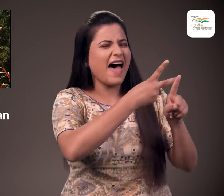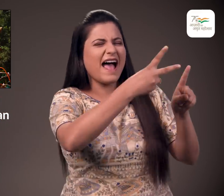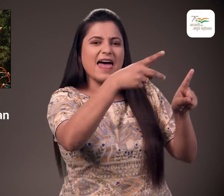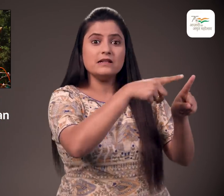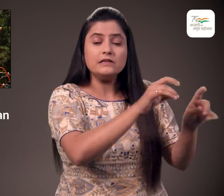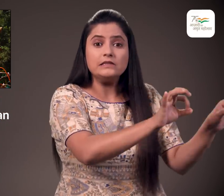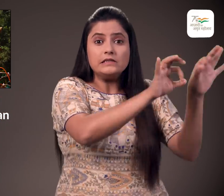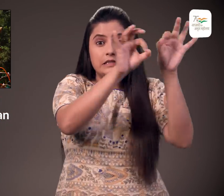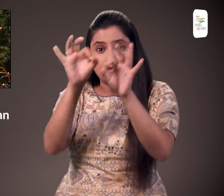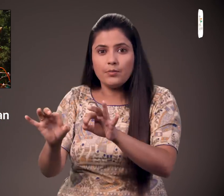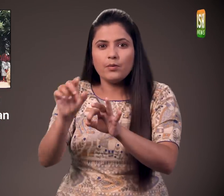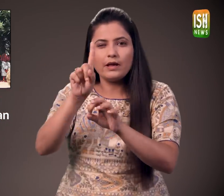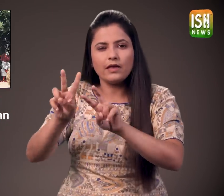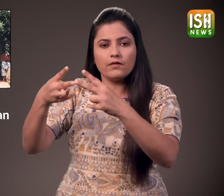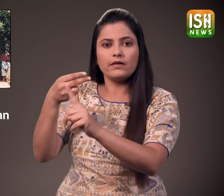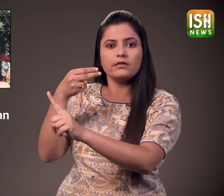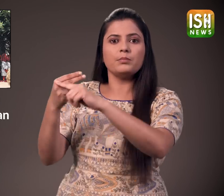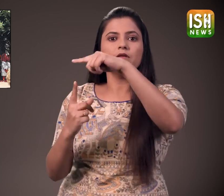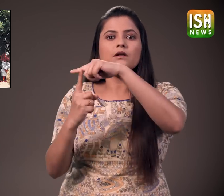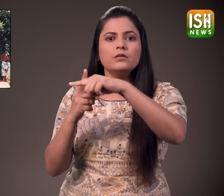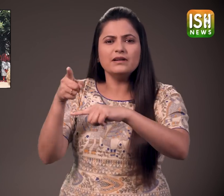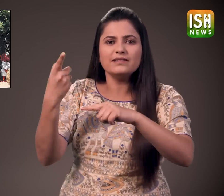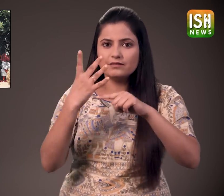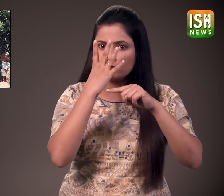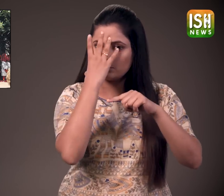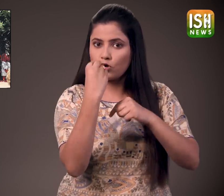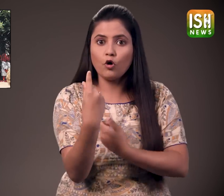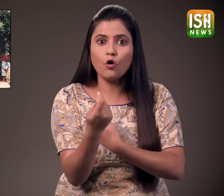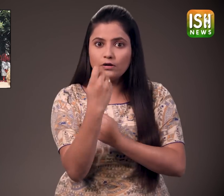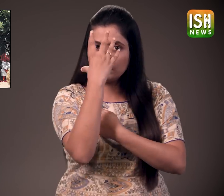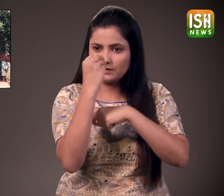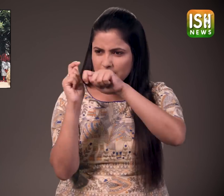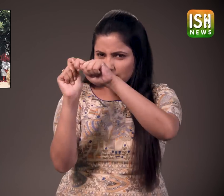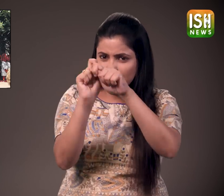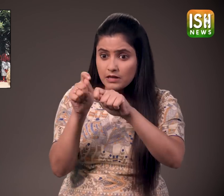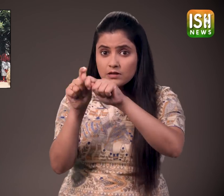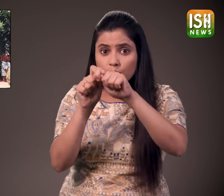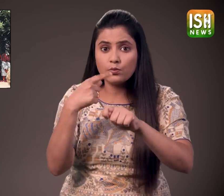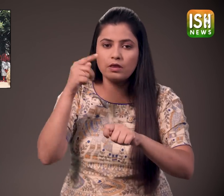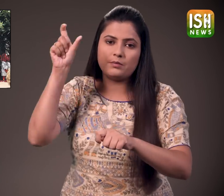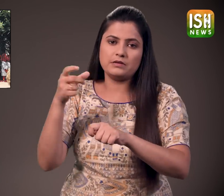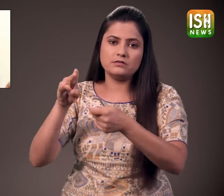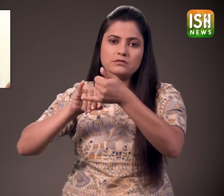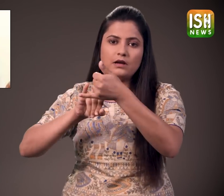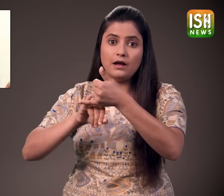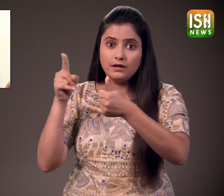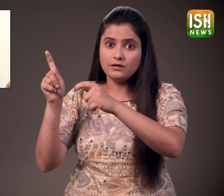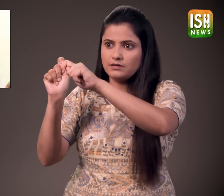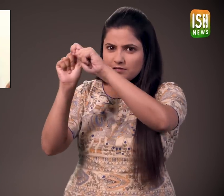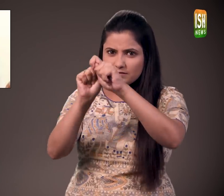हैं वैसे ही सत्रंज के मैच में थम्बी थे कलाने देशक श्रवनन ने थंबी का निर्मान किया